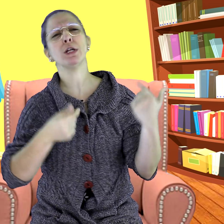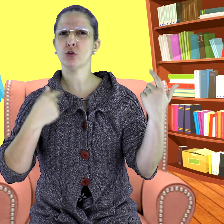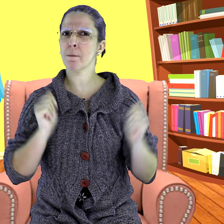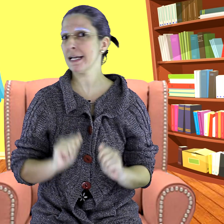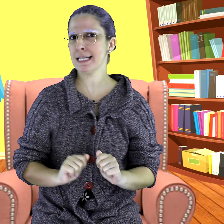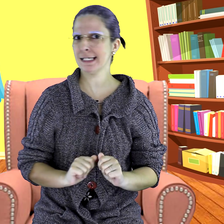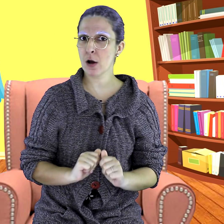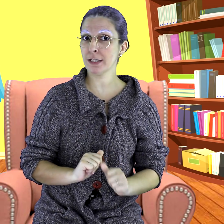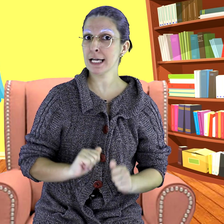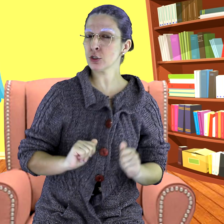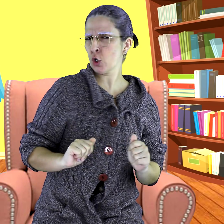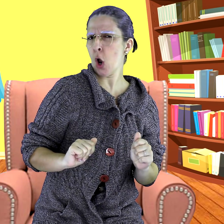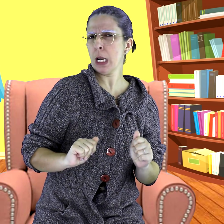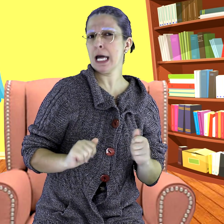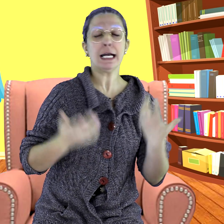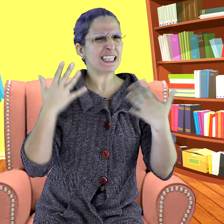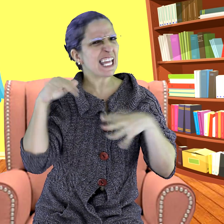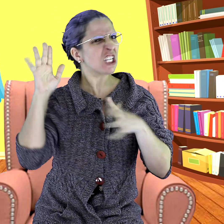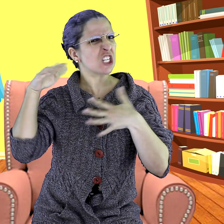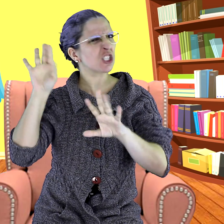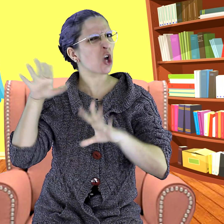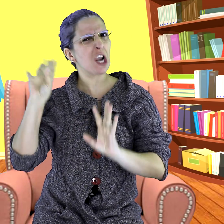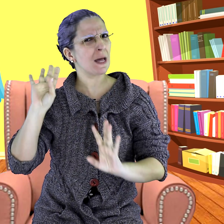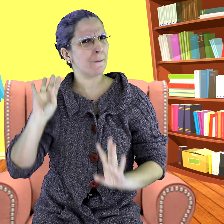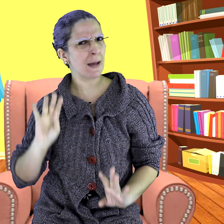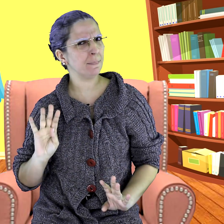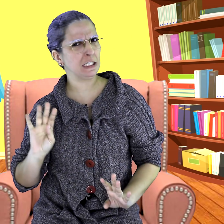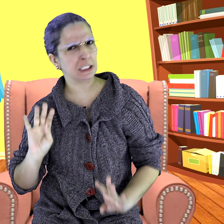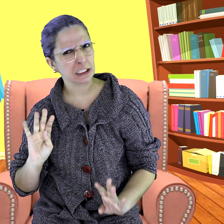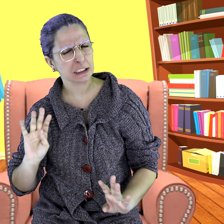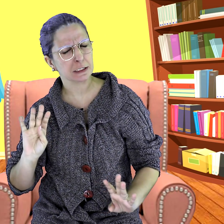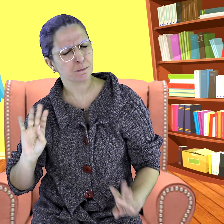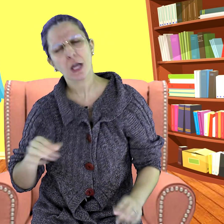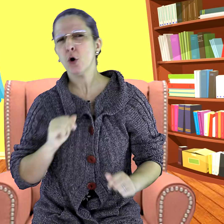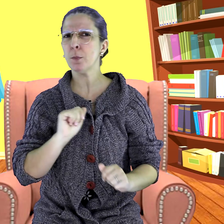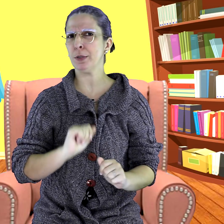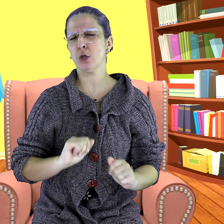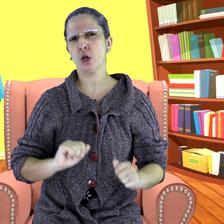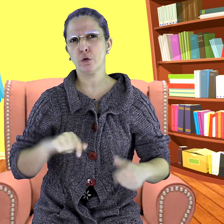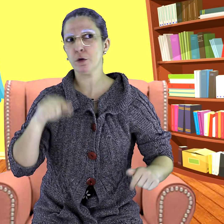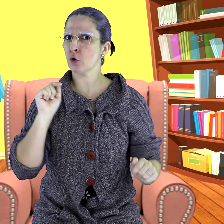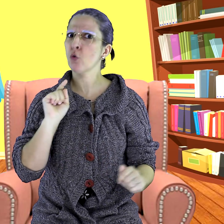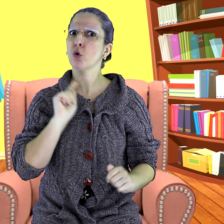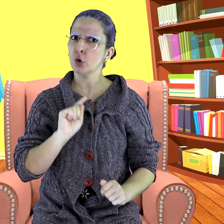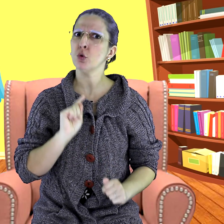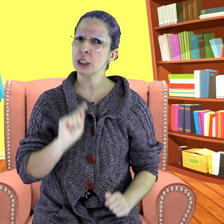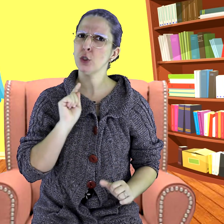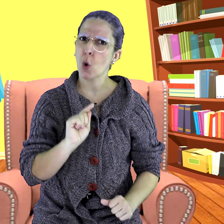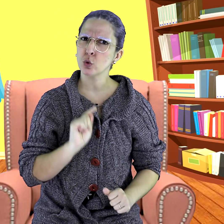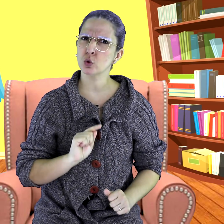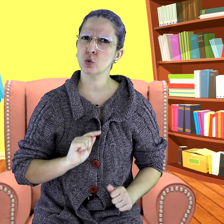muito mais legal que a escola. Deixa a escola para amanhã. O Pinóquio ficou curioso,